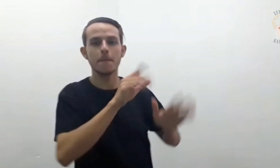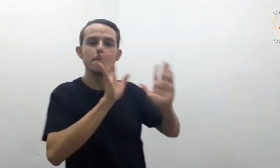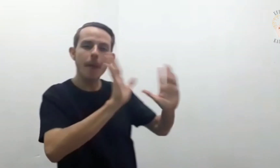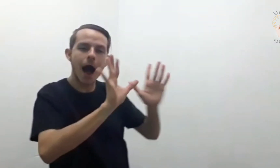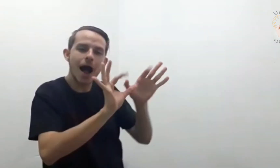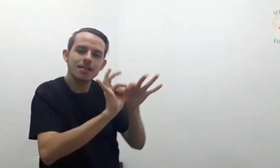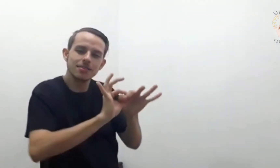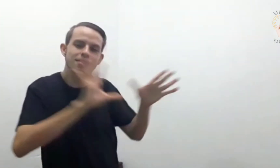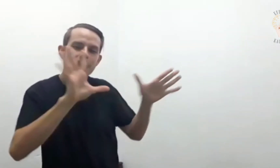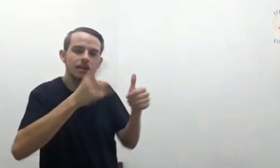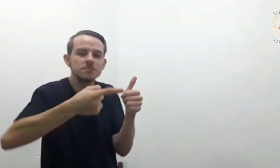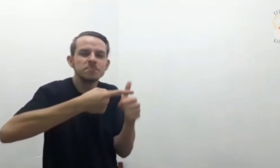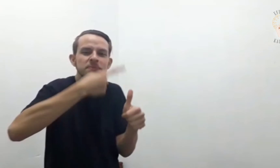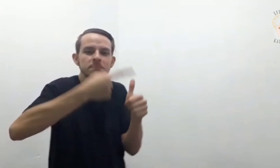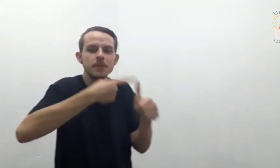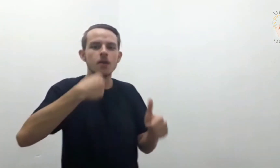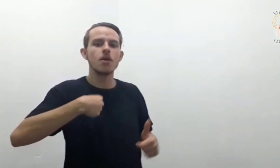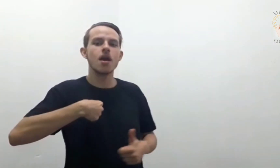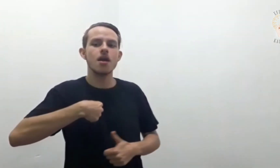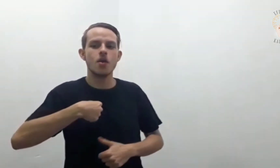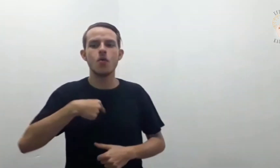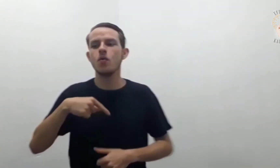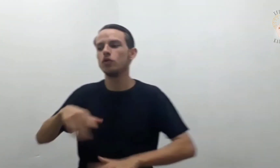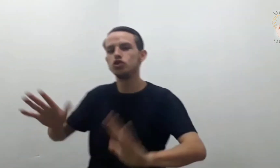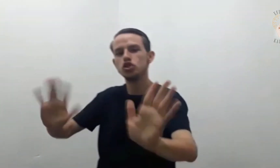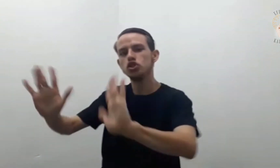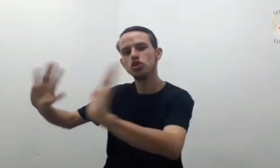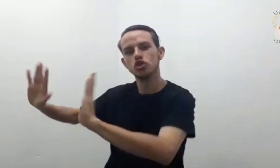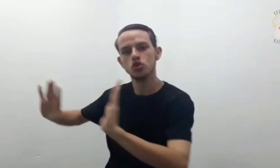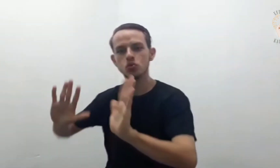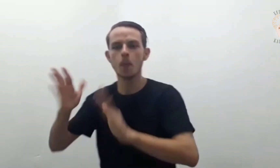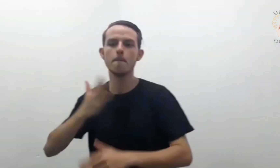Mas deixa-me primeiro despedir-me dos meus familiares